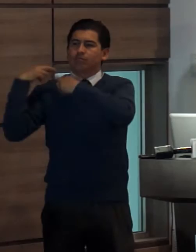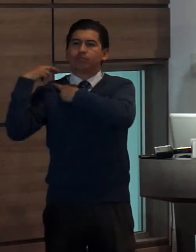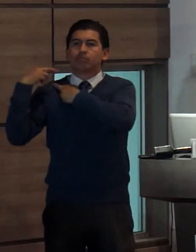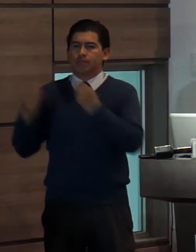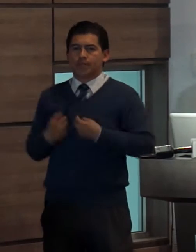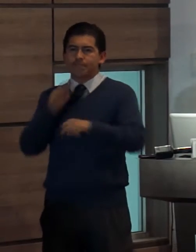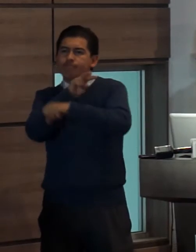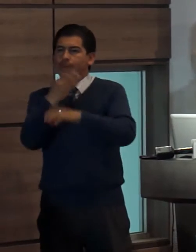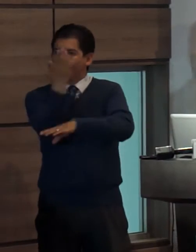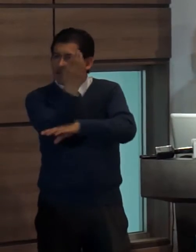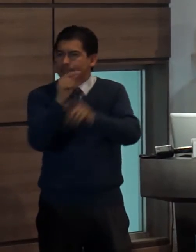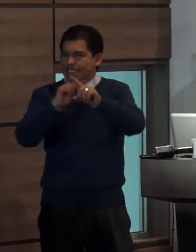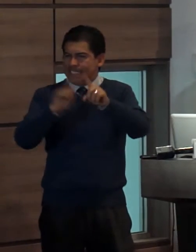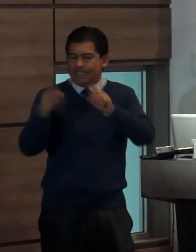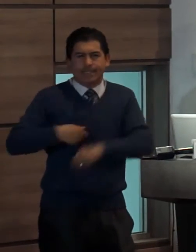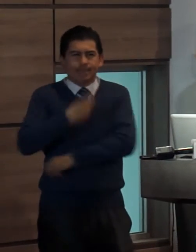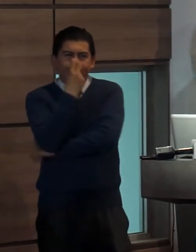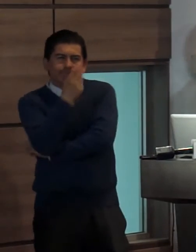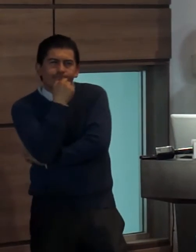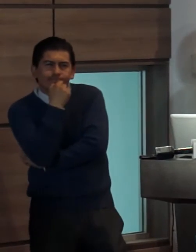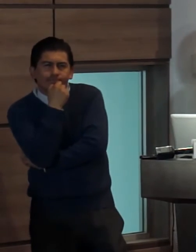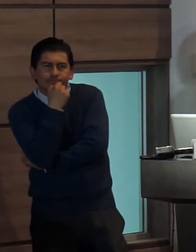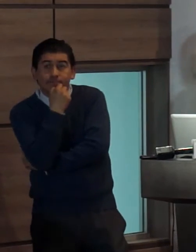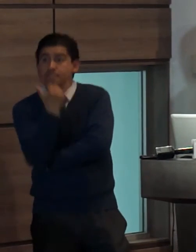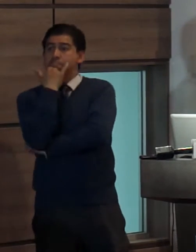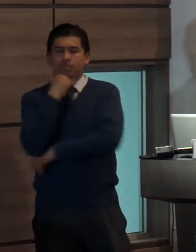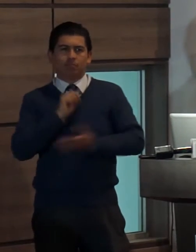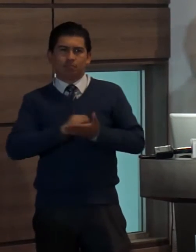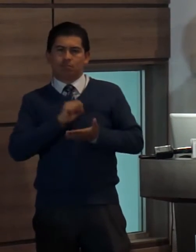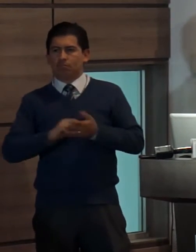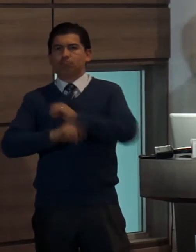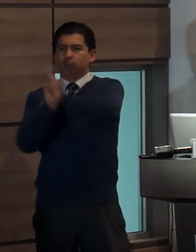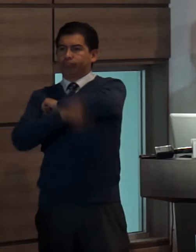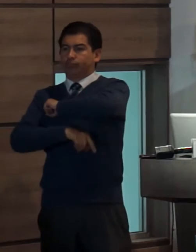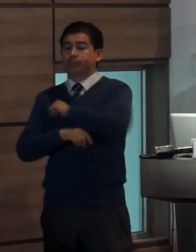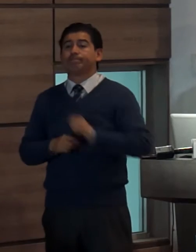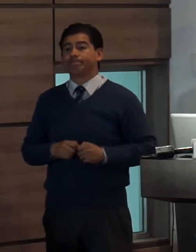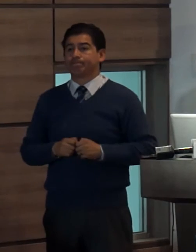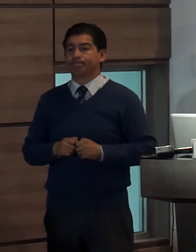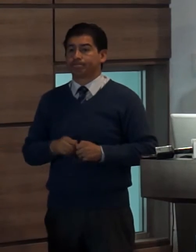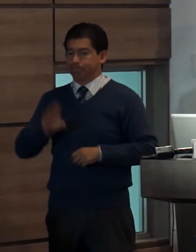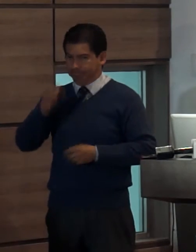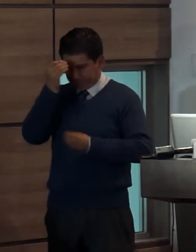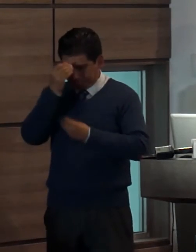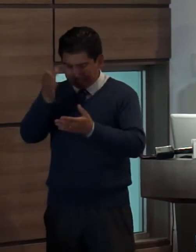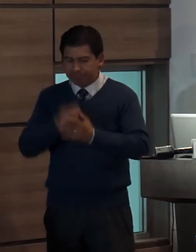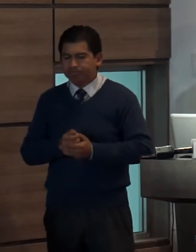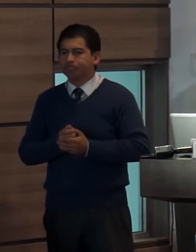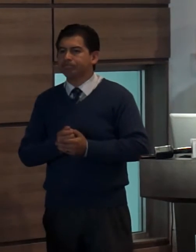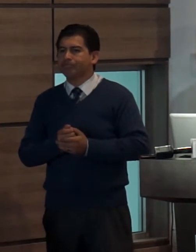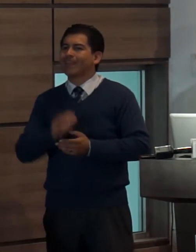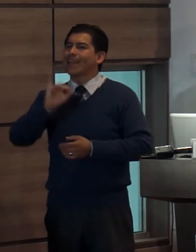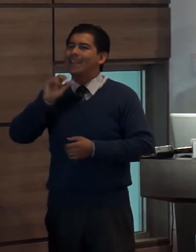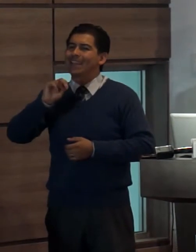asegurar el respeto a los derechos a la comunicación de acuerdo a datos referidos por el Instituto Nacional de